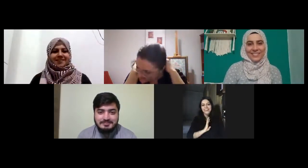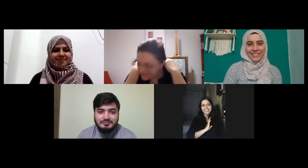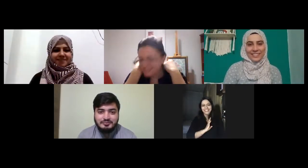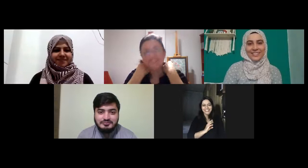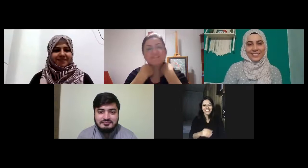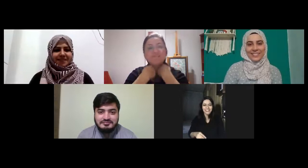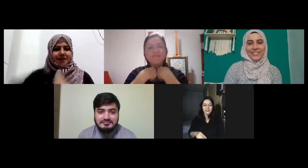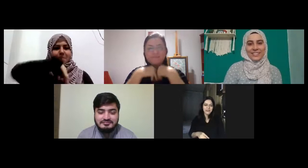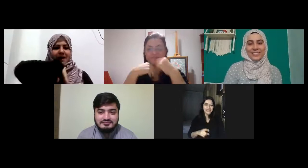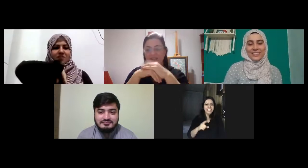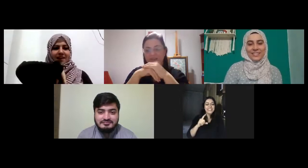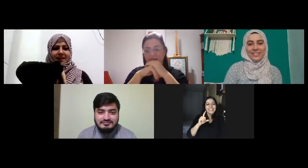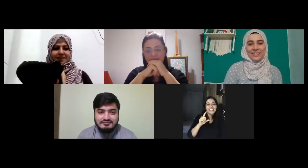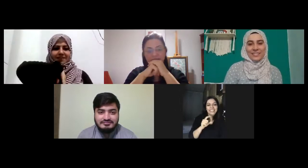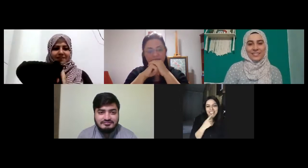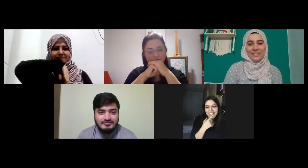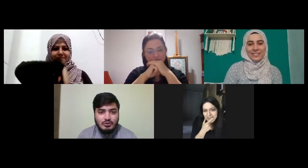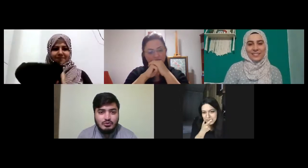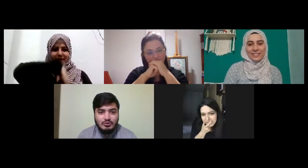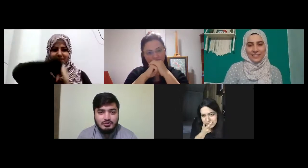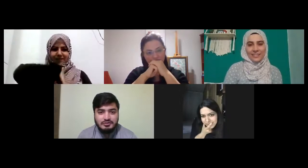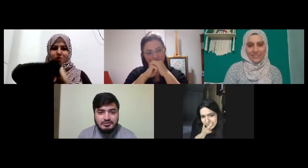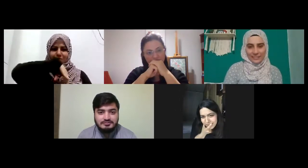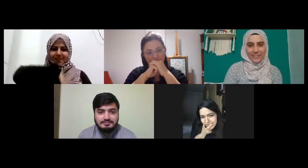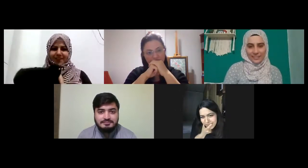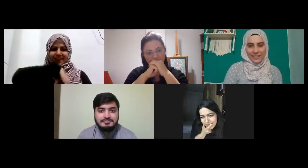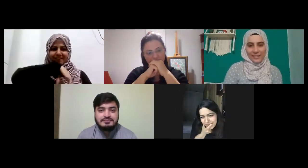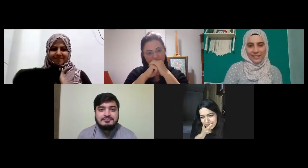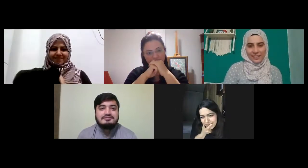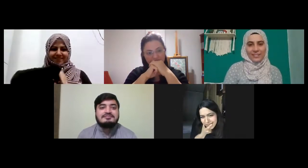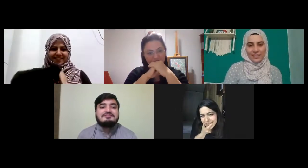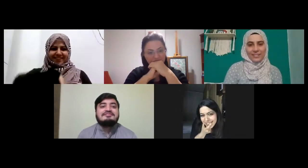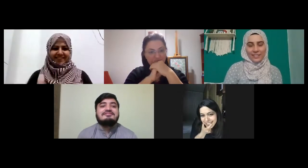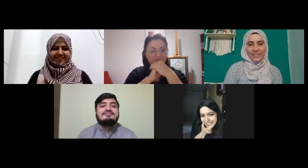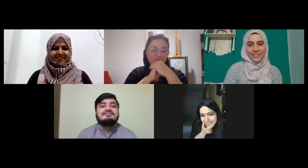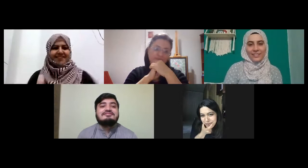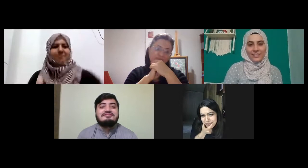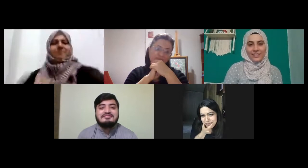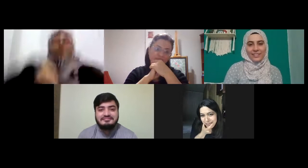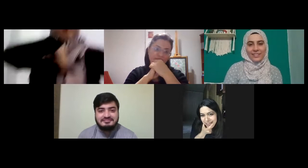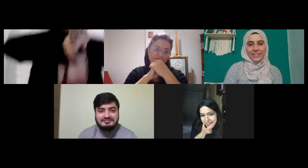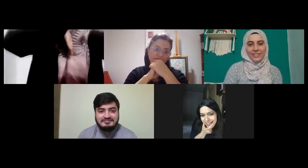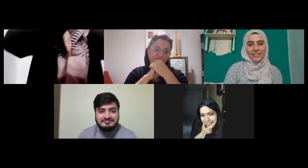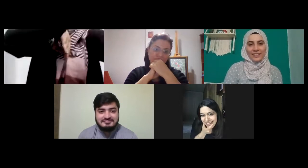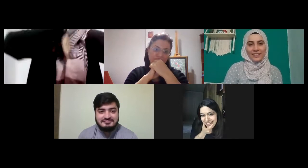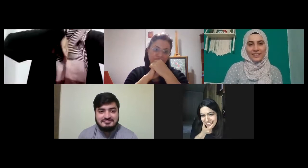çok bence bence sanıyorum ki sanıyorum evet